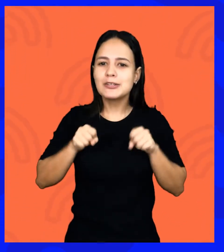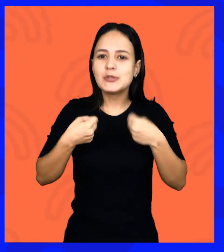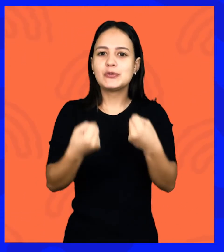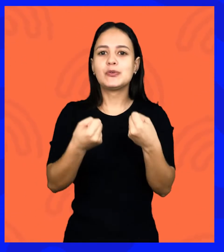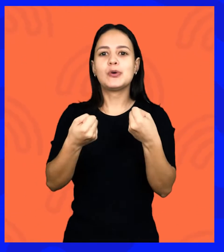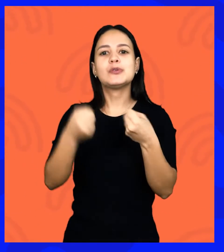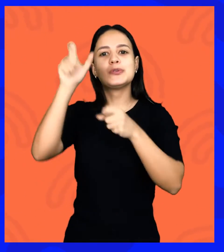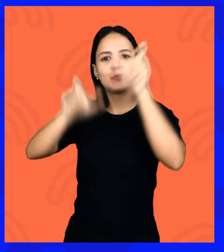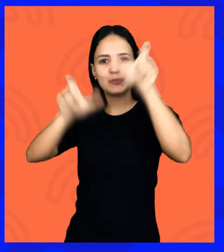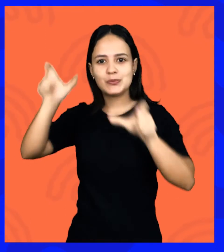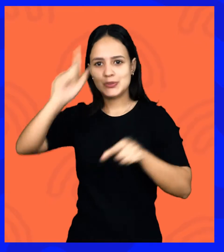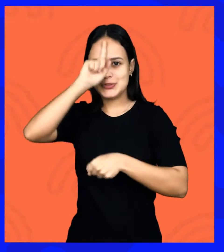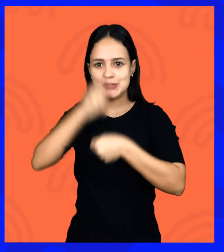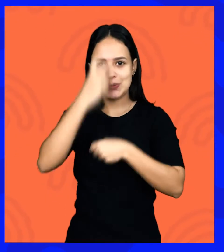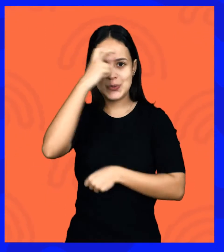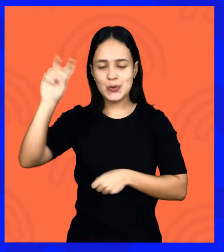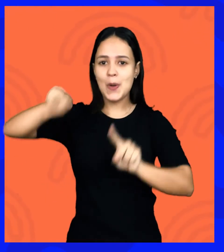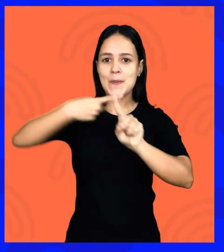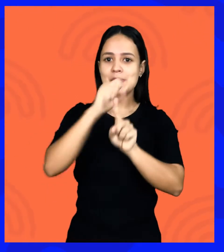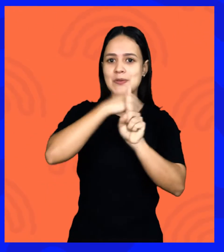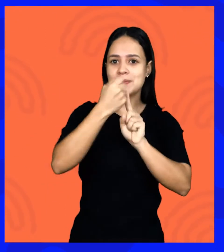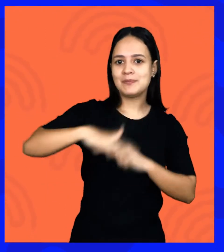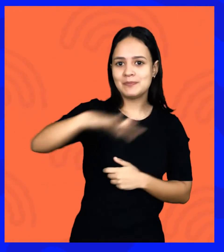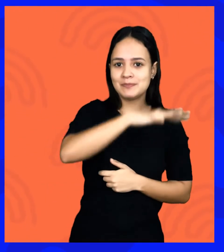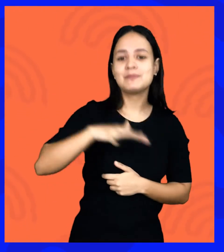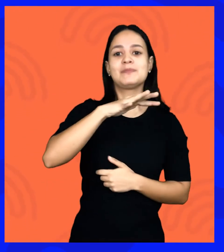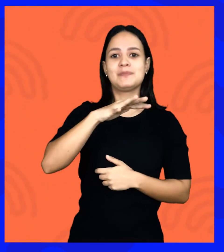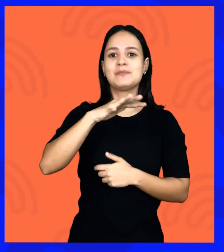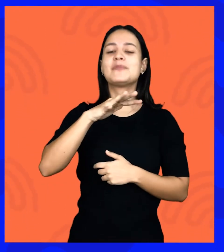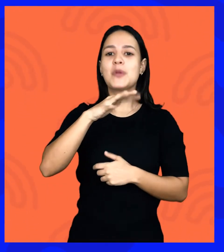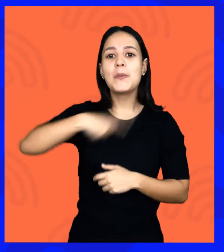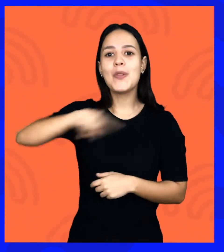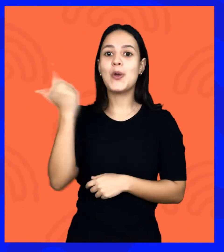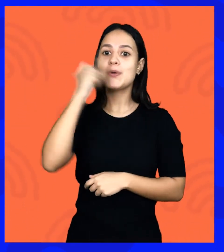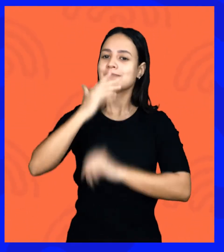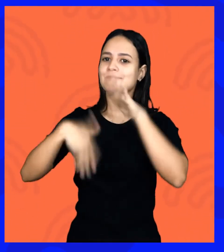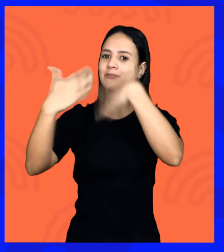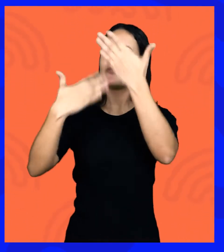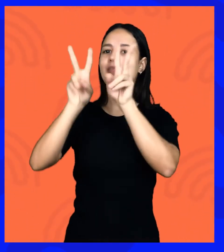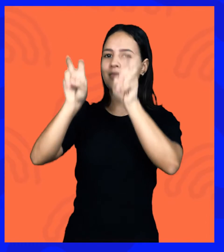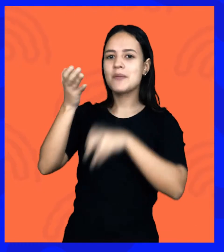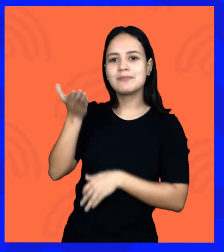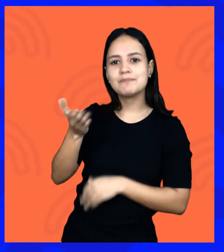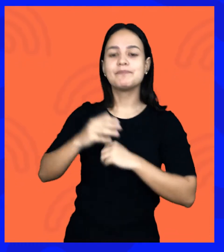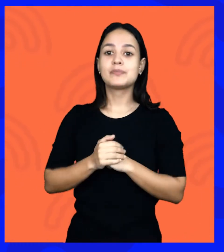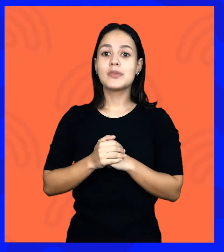os gestores culturais andam fazendo junto com a sociedade civil para que a gente realmente consiga avançar nessa pauta. e que a política